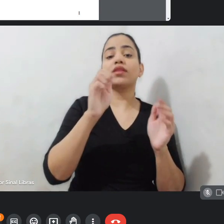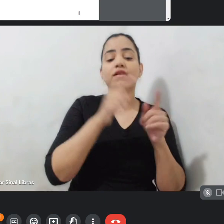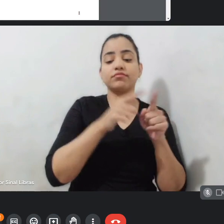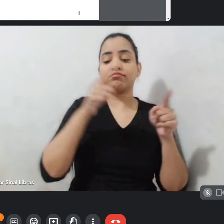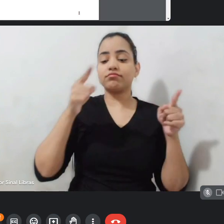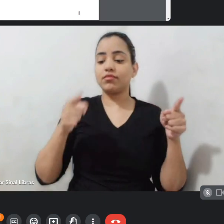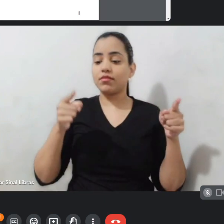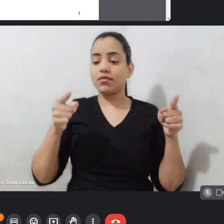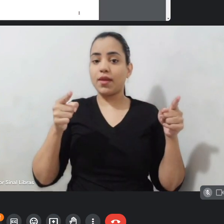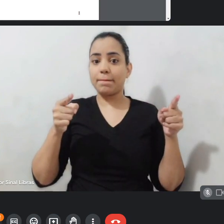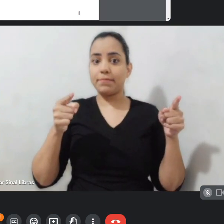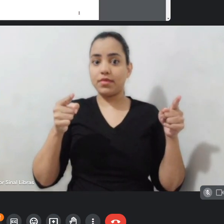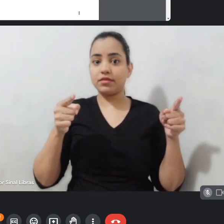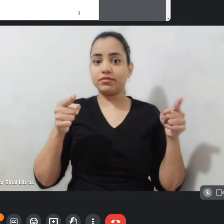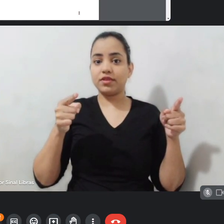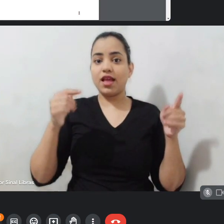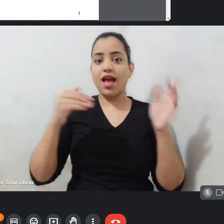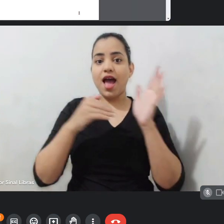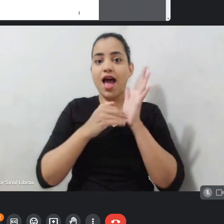Tem? Tem de cima?